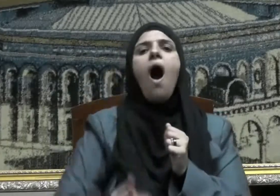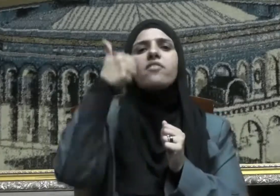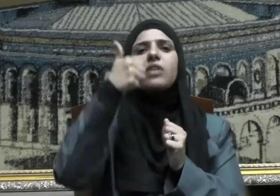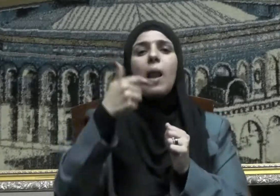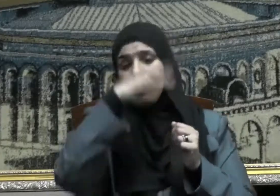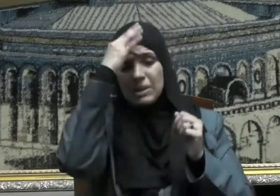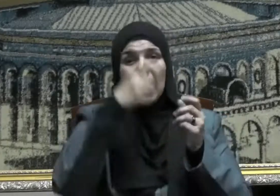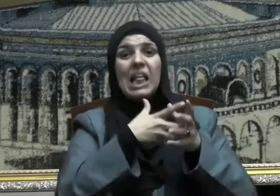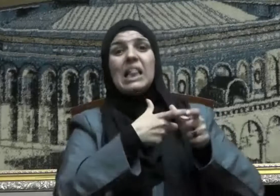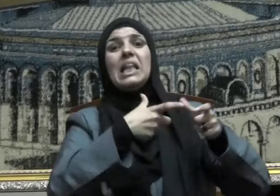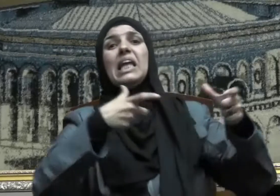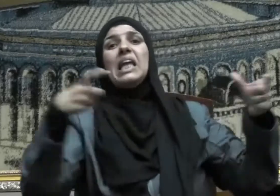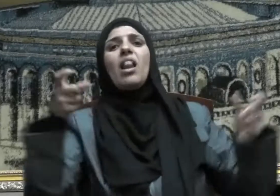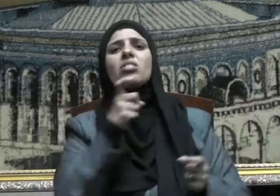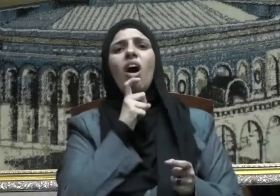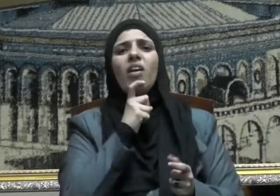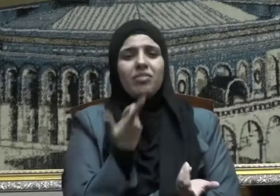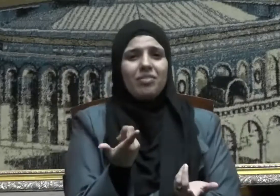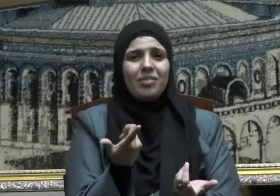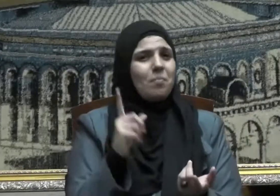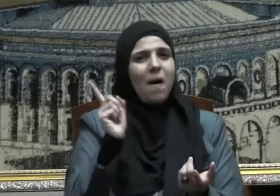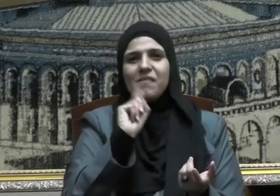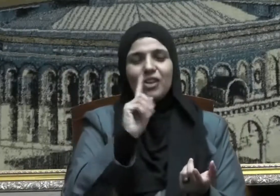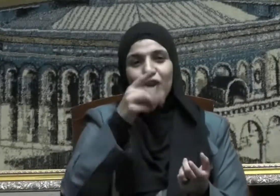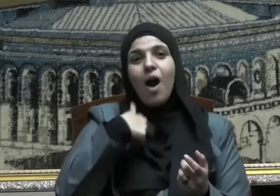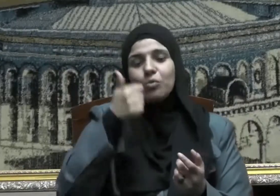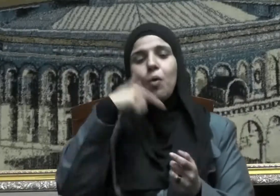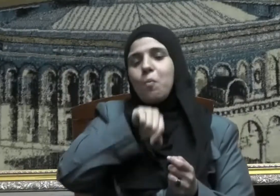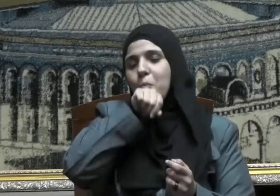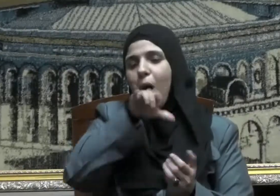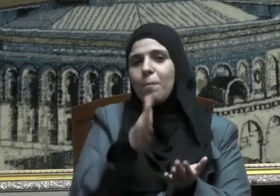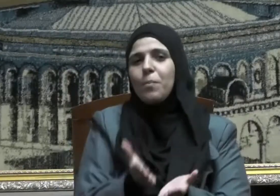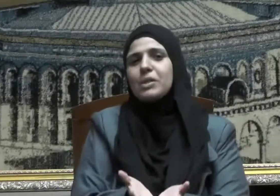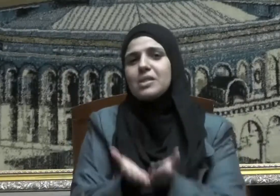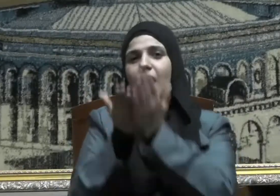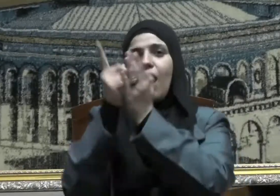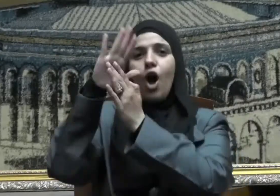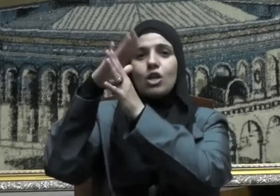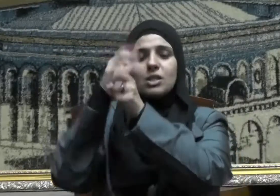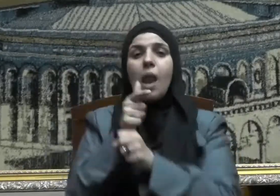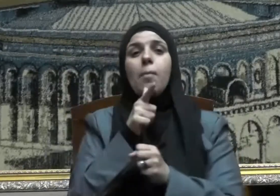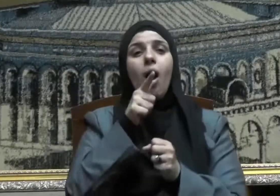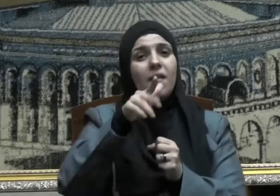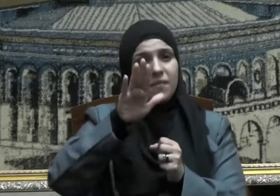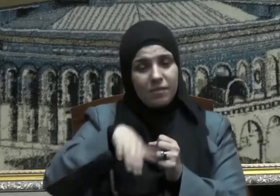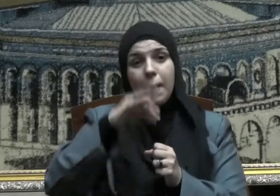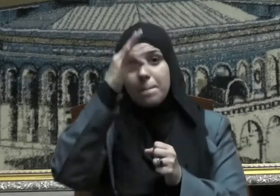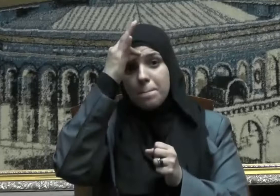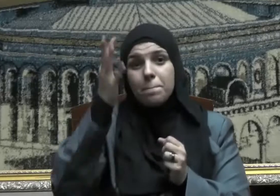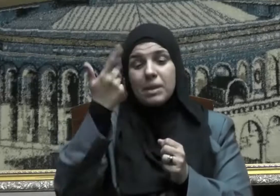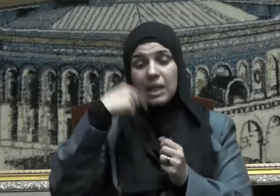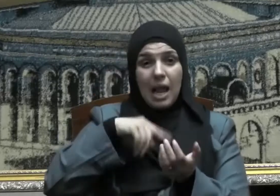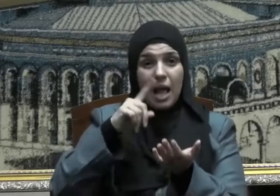من الكثرة الضعيفة الهزيلة التي عبر عنها نبينا صلى الله عليه وسلم